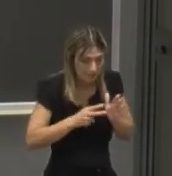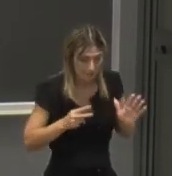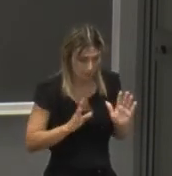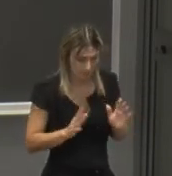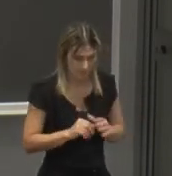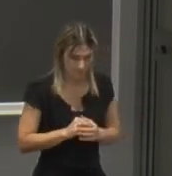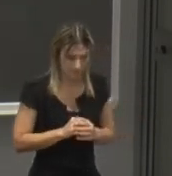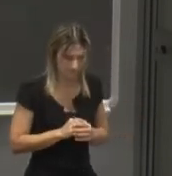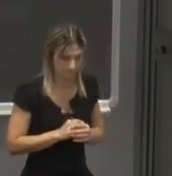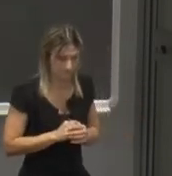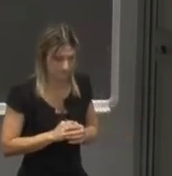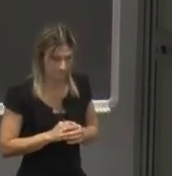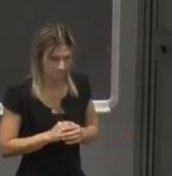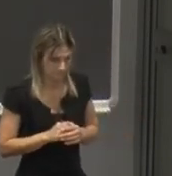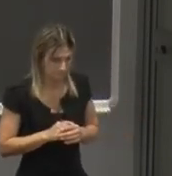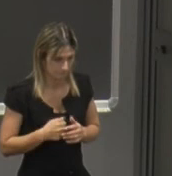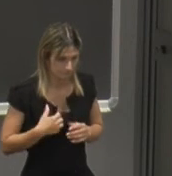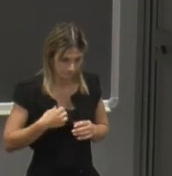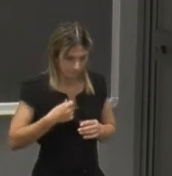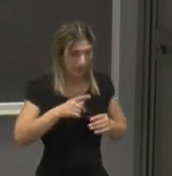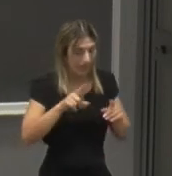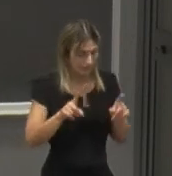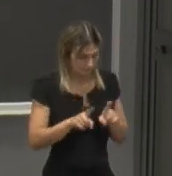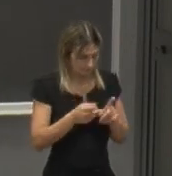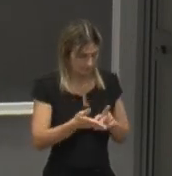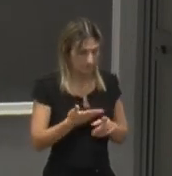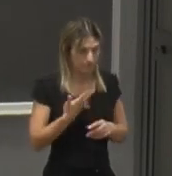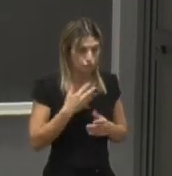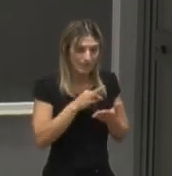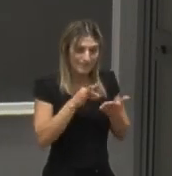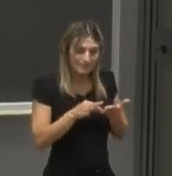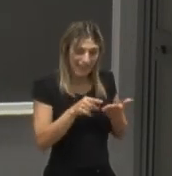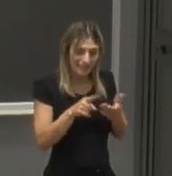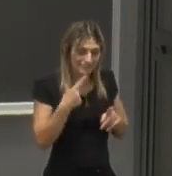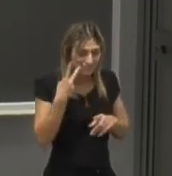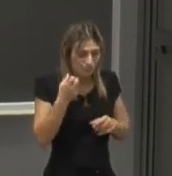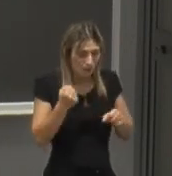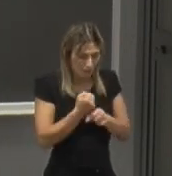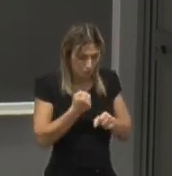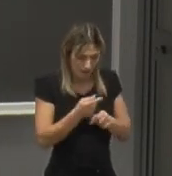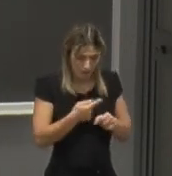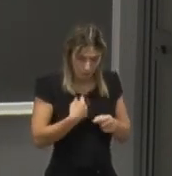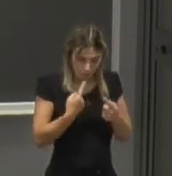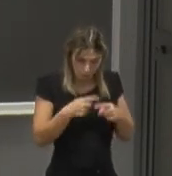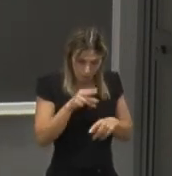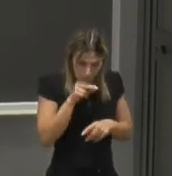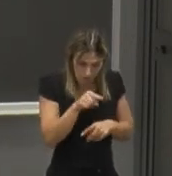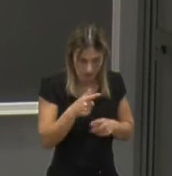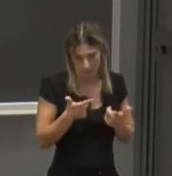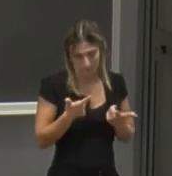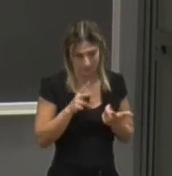campi applicativi anche qui ovviamente sui dati occupazionali non mi soffermo perché